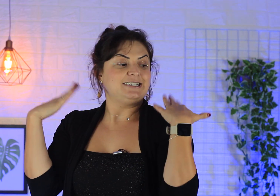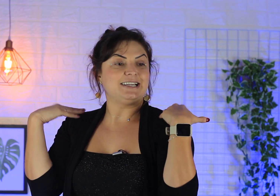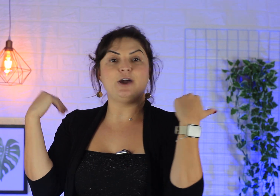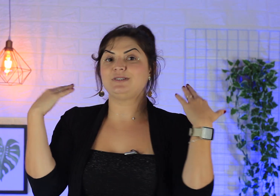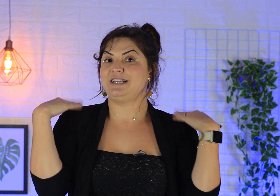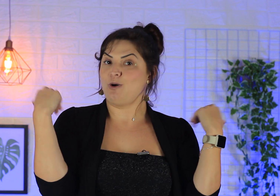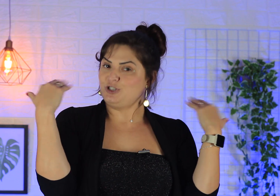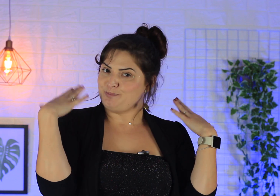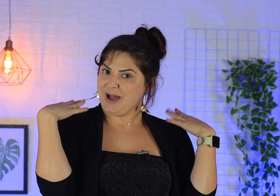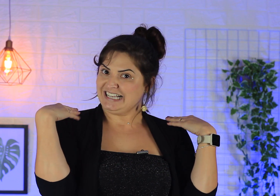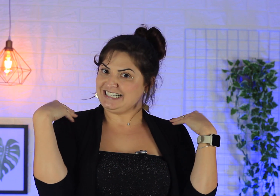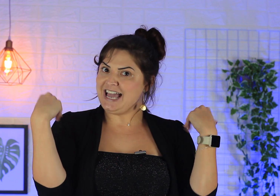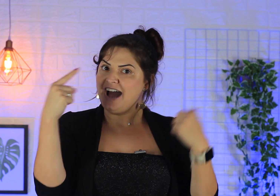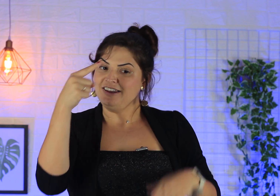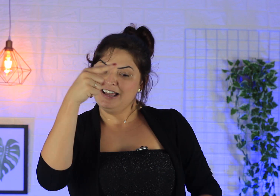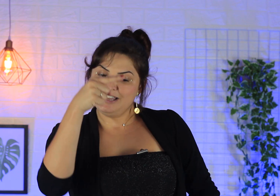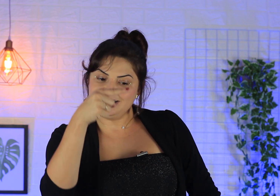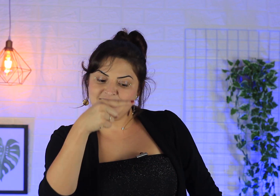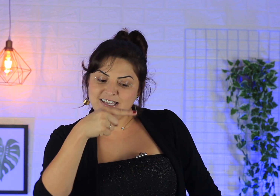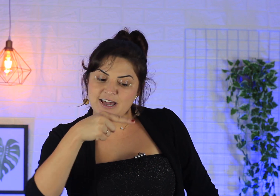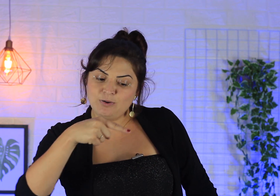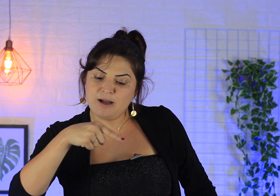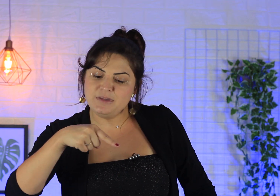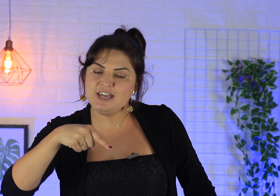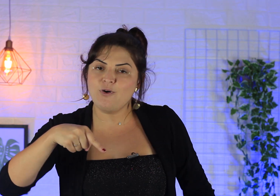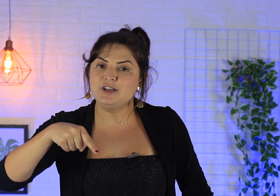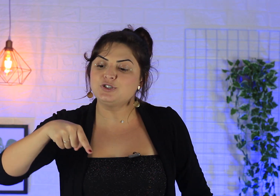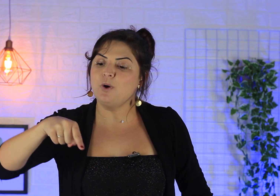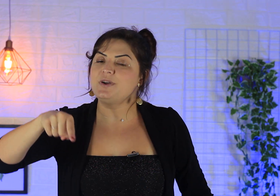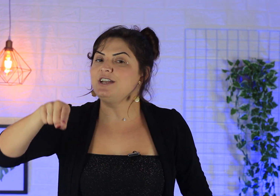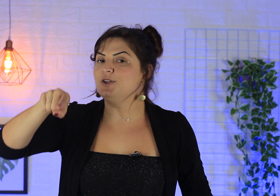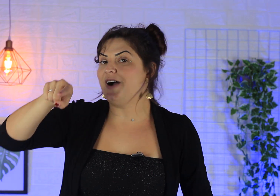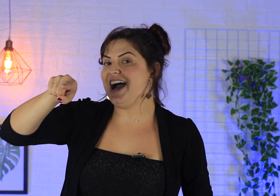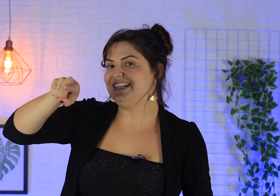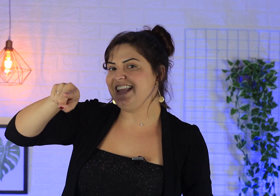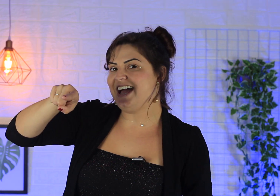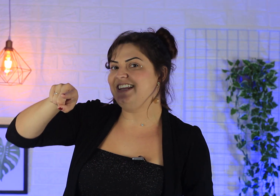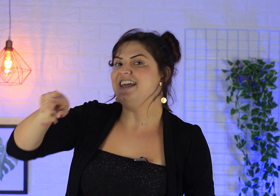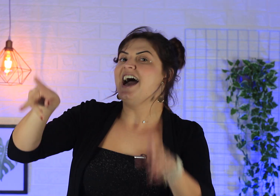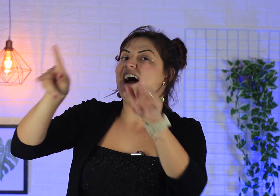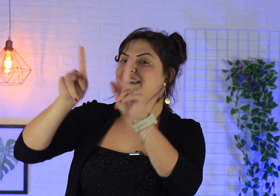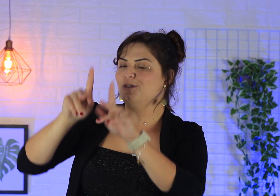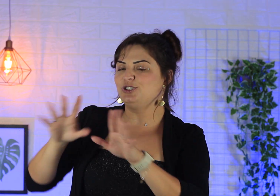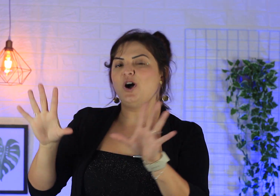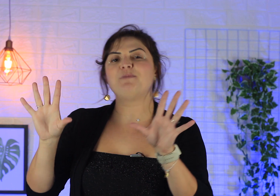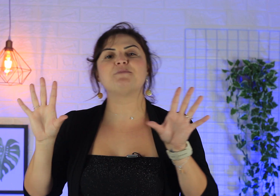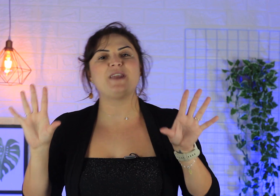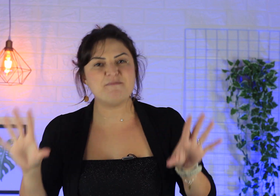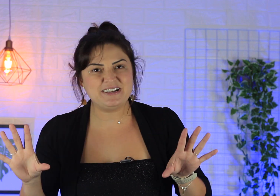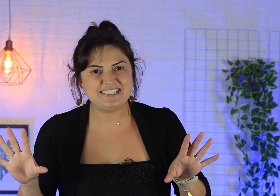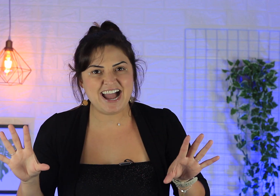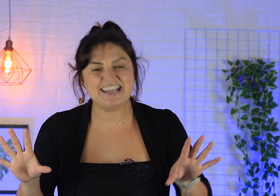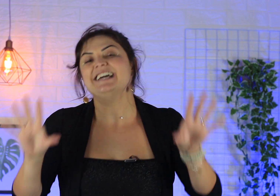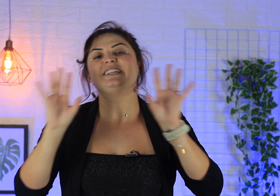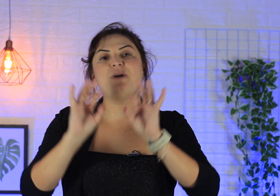Esse aqui é o sinal de passear, e esse aqui é o caminho, ó, estou indo até ali, até o shopping pra passear. Então